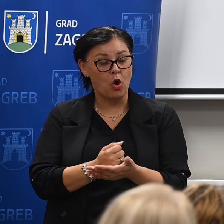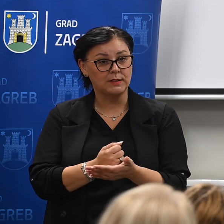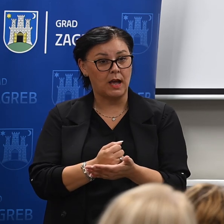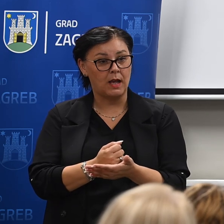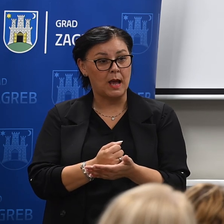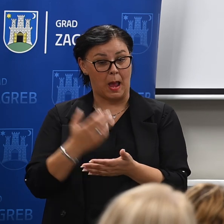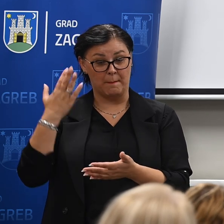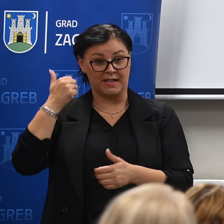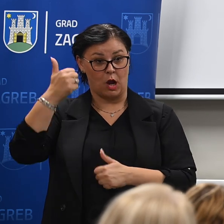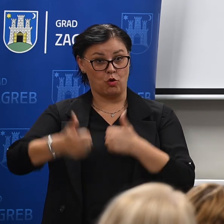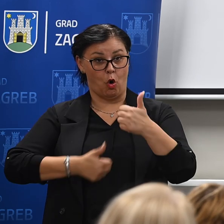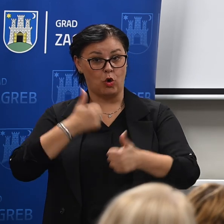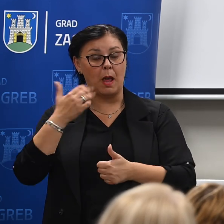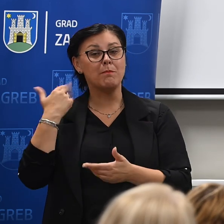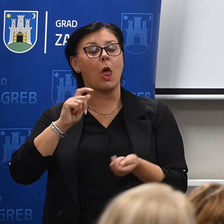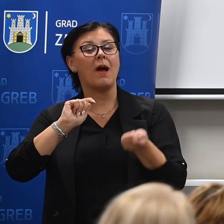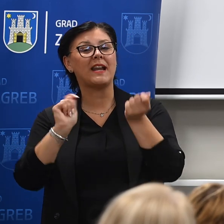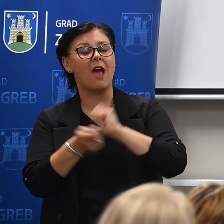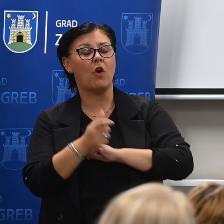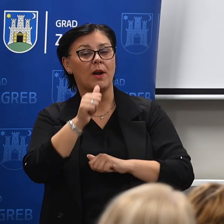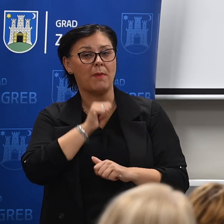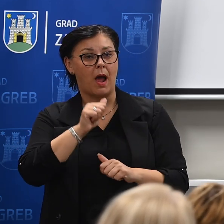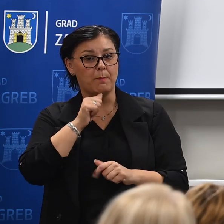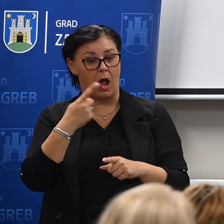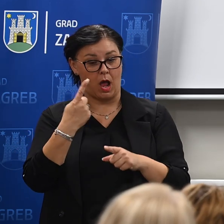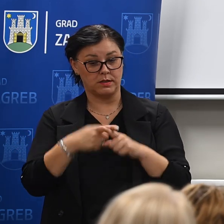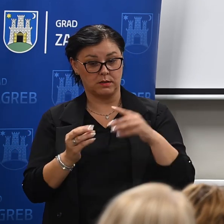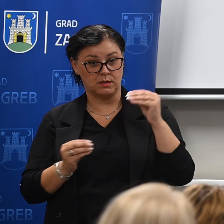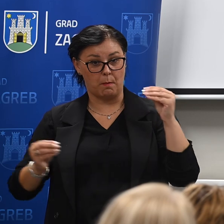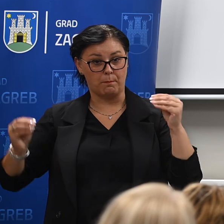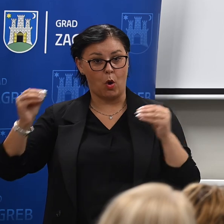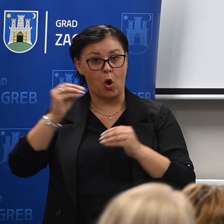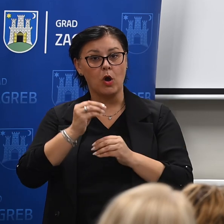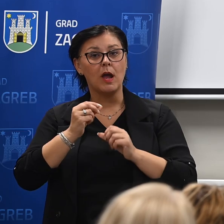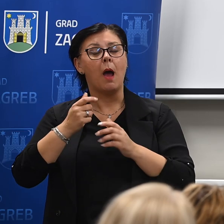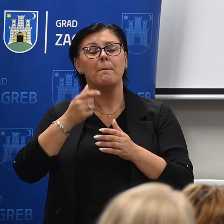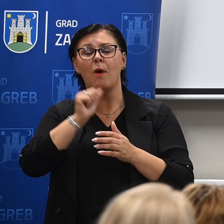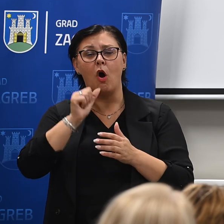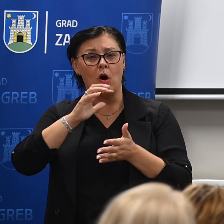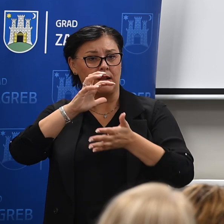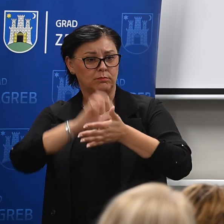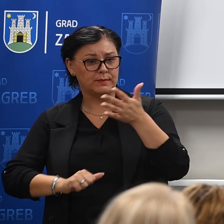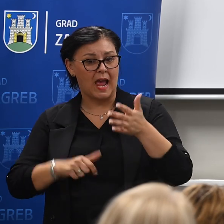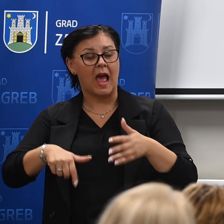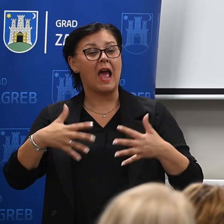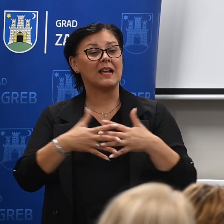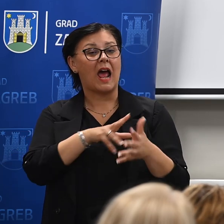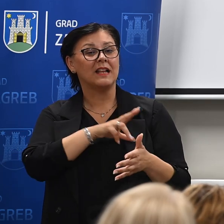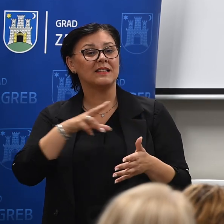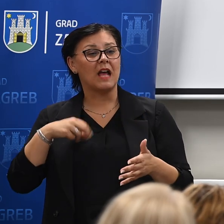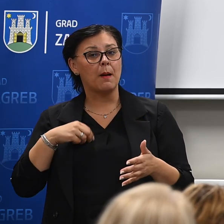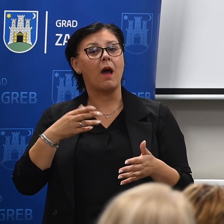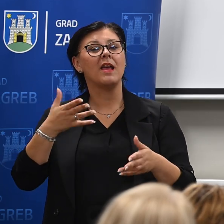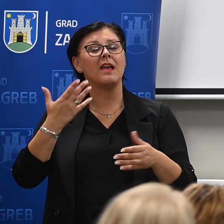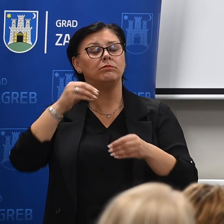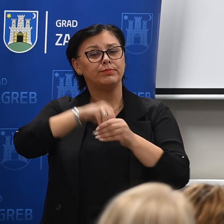ospijetiti da smo prije godine dana imali poreznu reformu i da se zbog povećavanja osnovnog odbitka, da je grad Zagreb imao nekako činiti 40-50